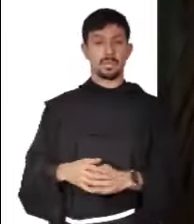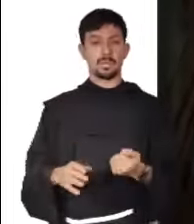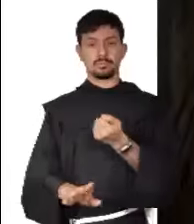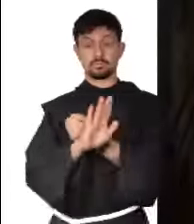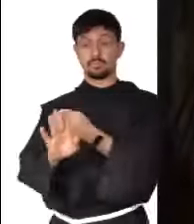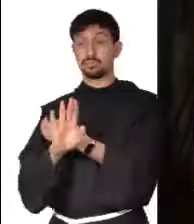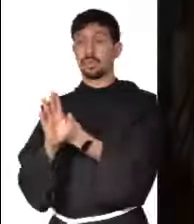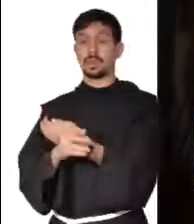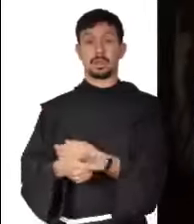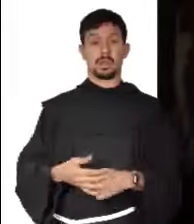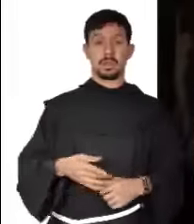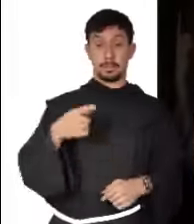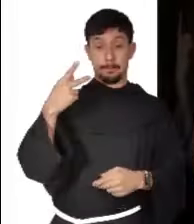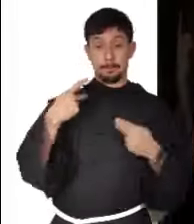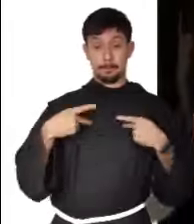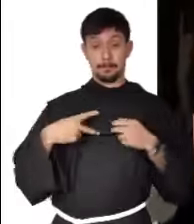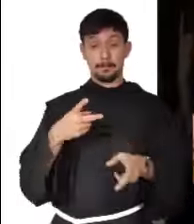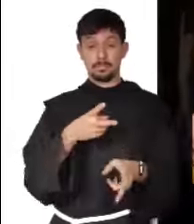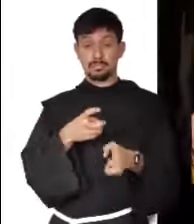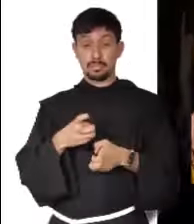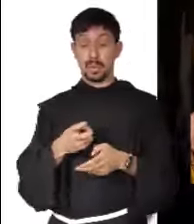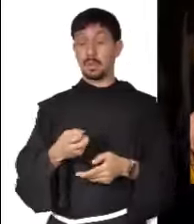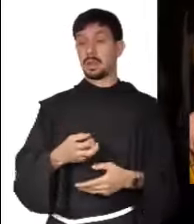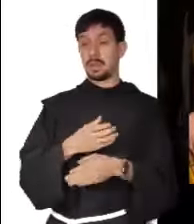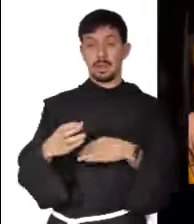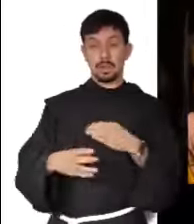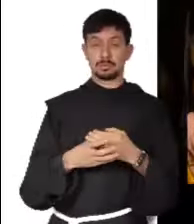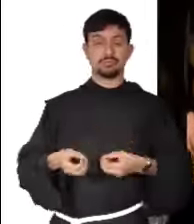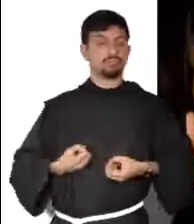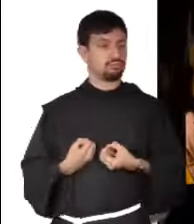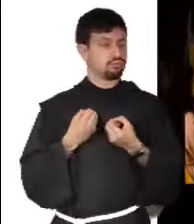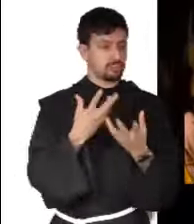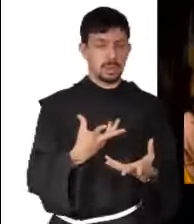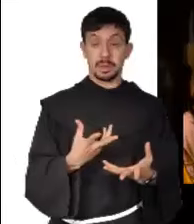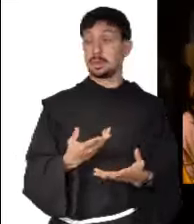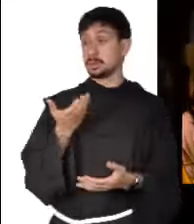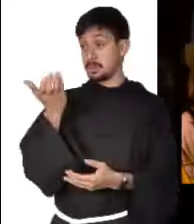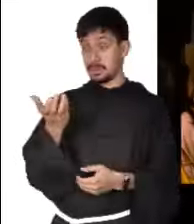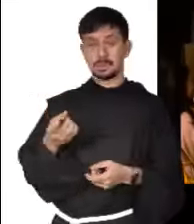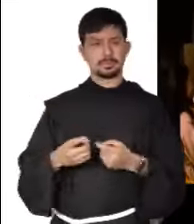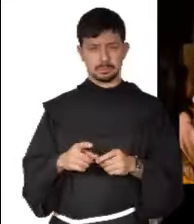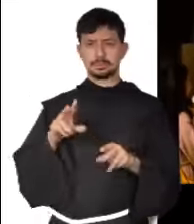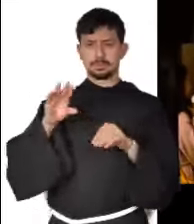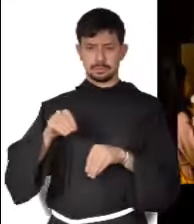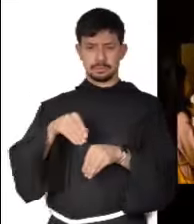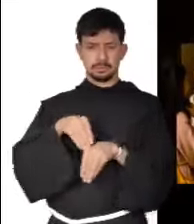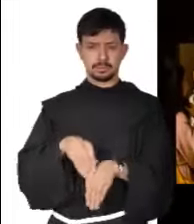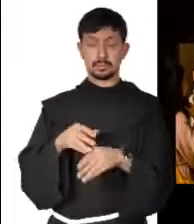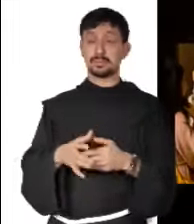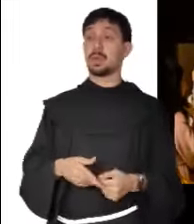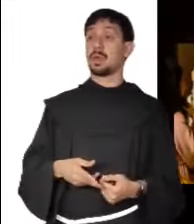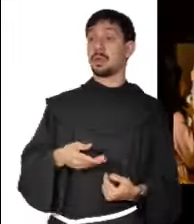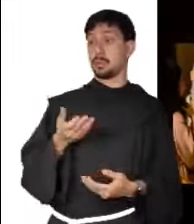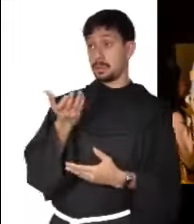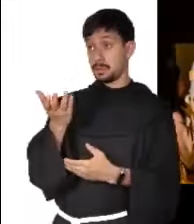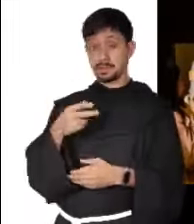te golpeen una mejilla, preséntale la otra. Al que te quite el manto, déjalo llevarse también la túnica. Al que te pida, dale, y